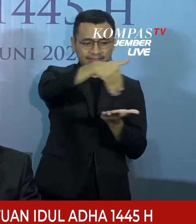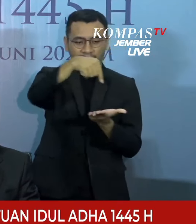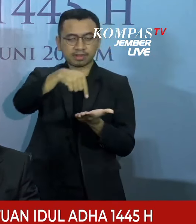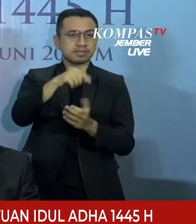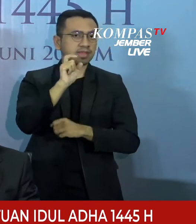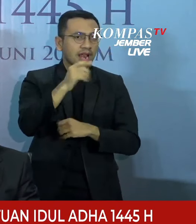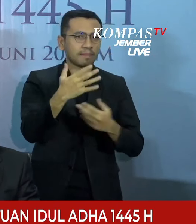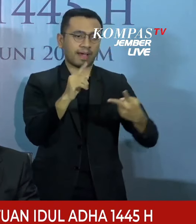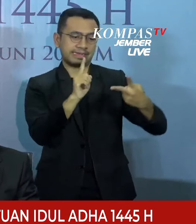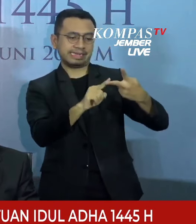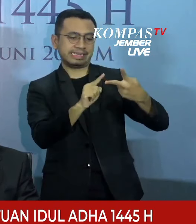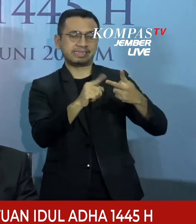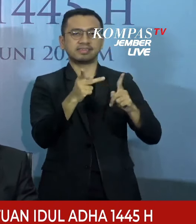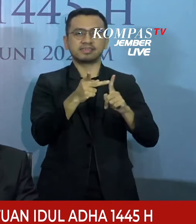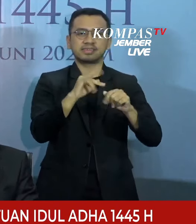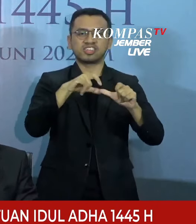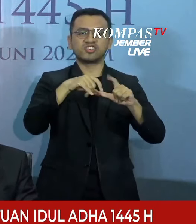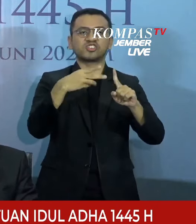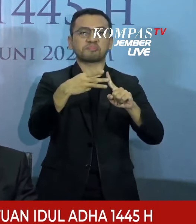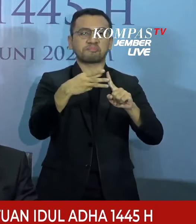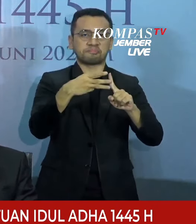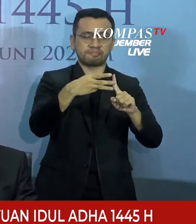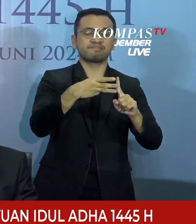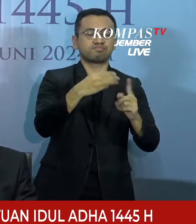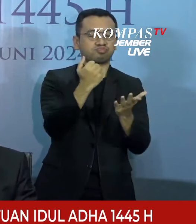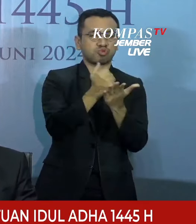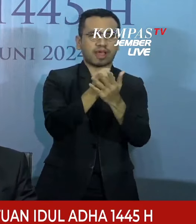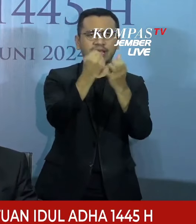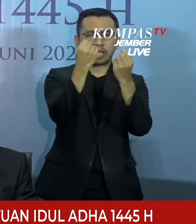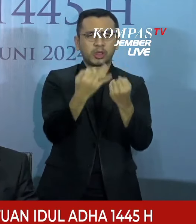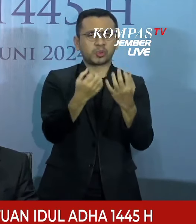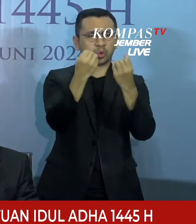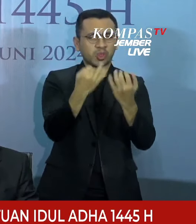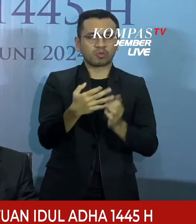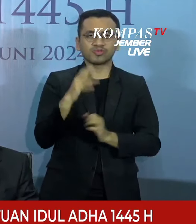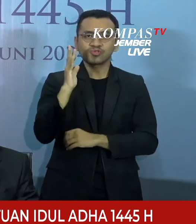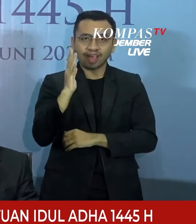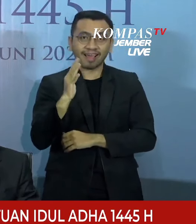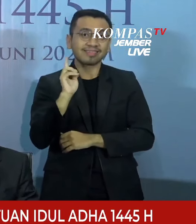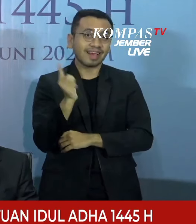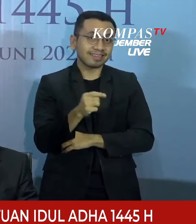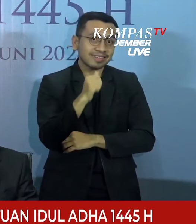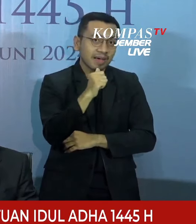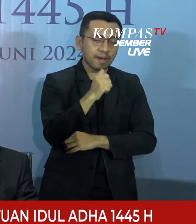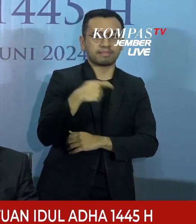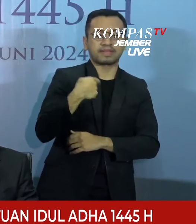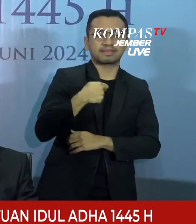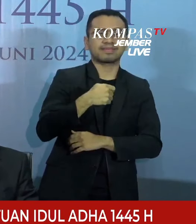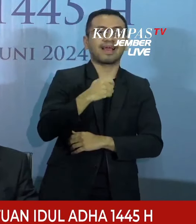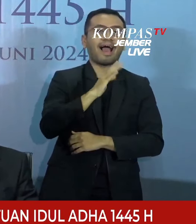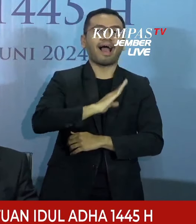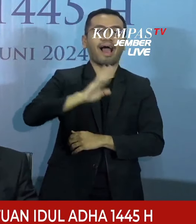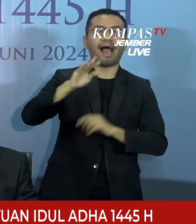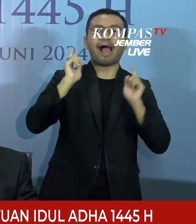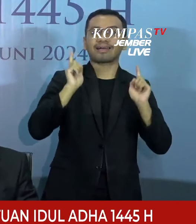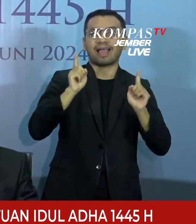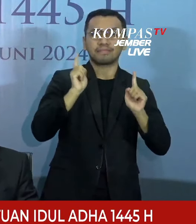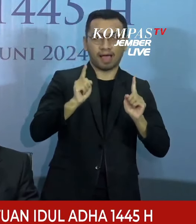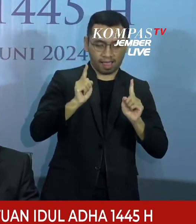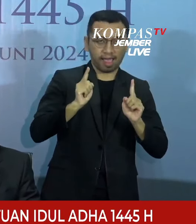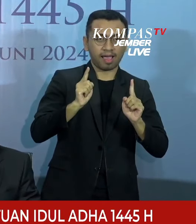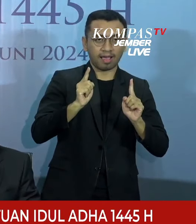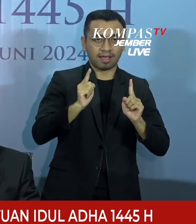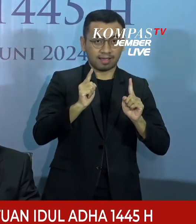matematis astronomis yang telah dihimpun oleh Kementerian Agama Republik Indonesia melalui